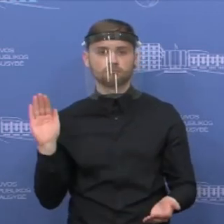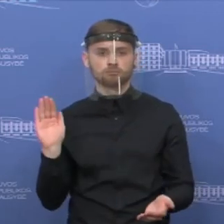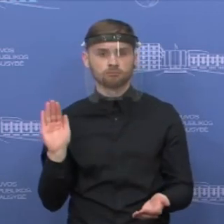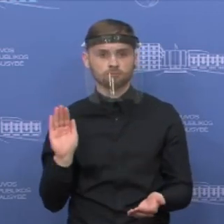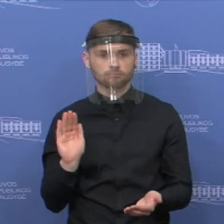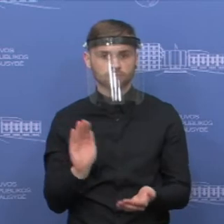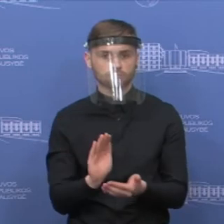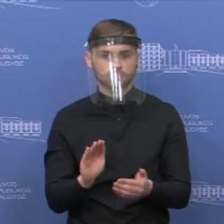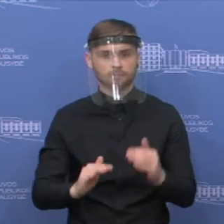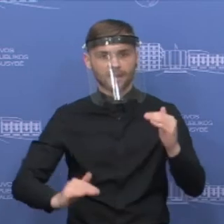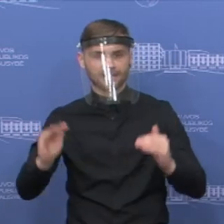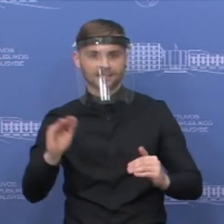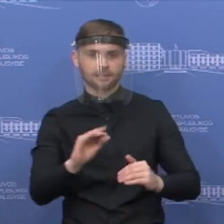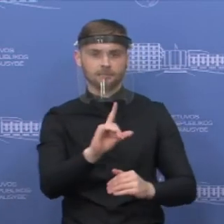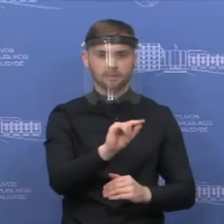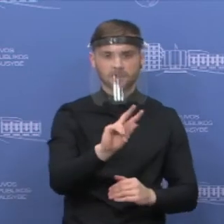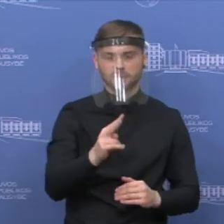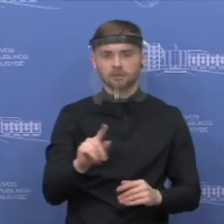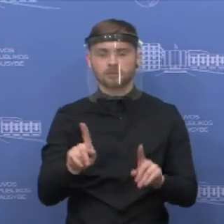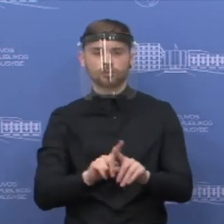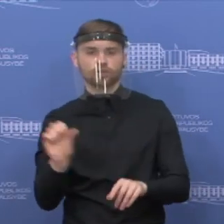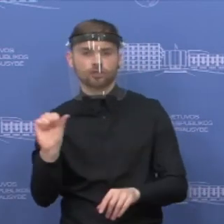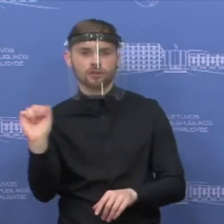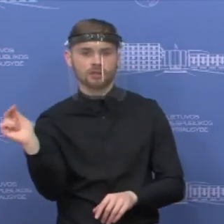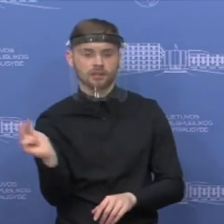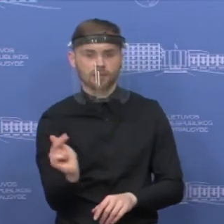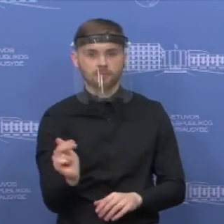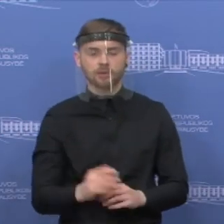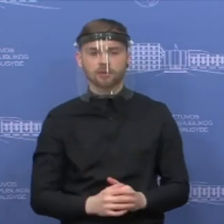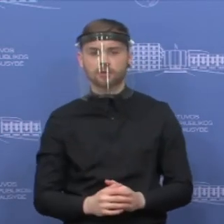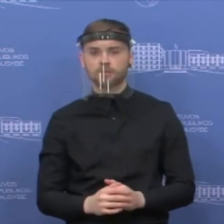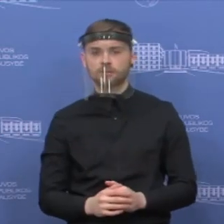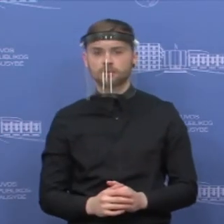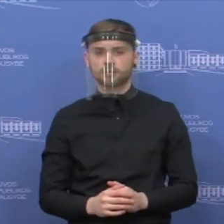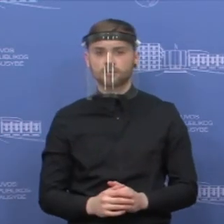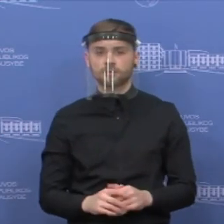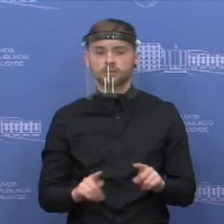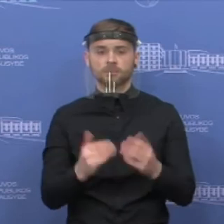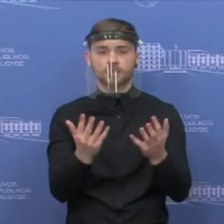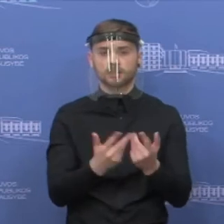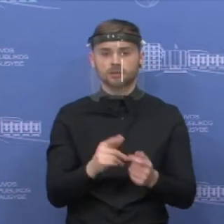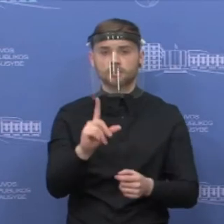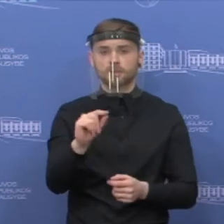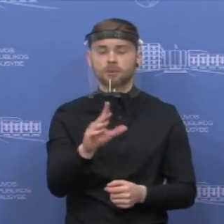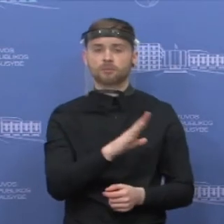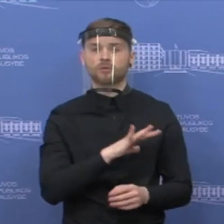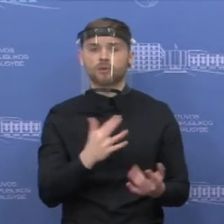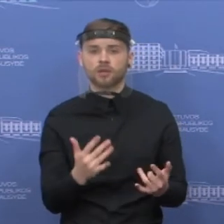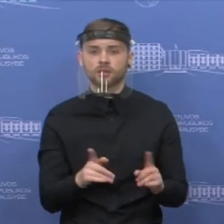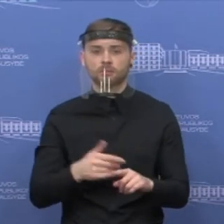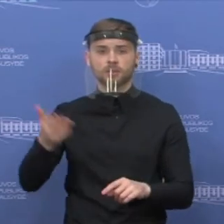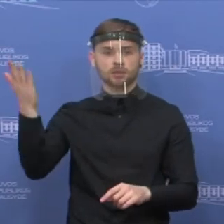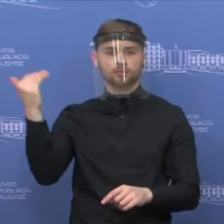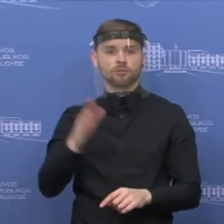Įnant su savaitėliu, tai galbūt gali patikslinti dar, su kuo jūs lygino. Tiesiog neišgirdom gal gerai tuos skaičius pirmadienį, kiek buvo ir kiek buvo anksčiau.